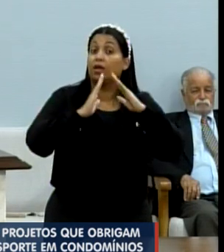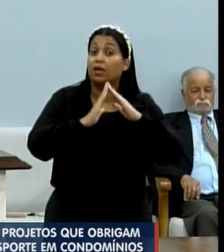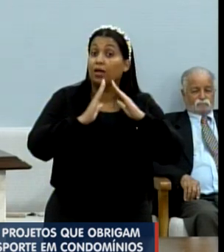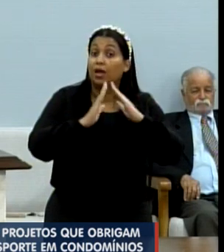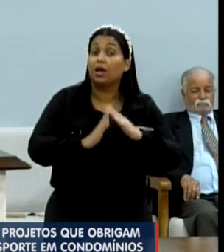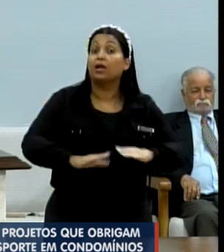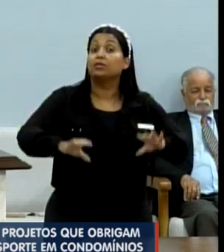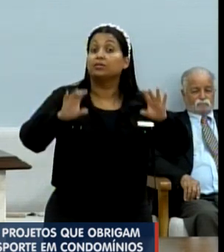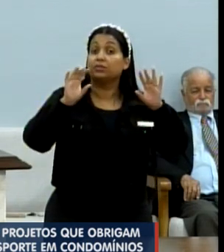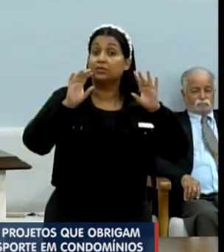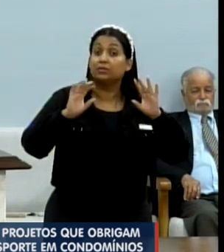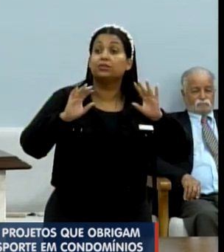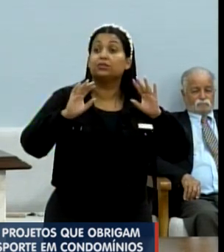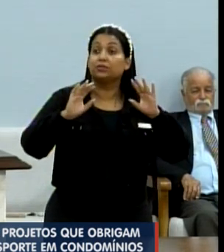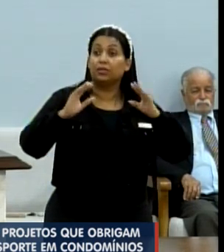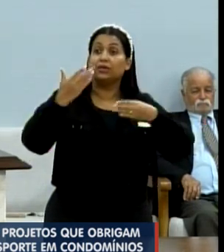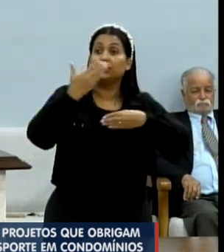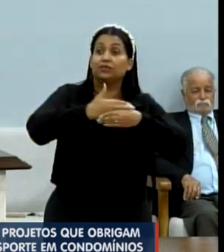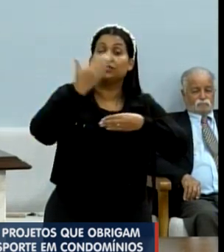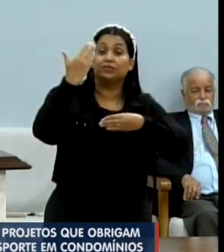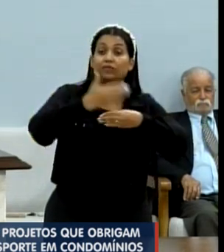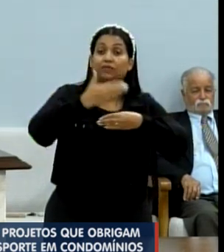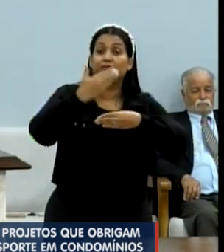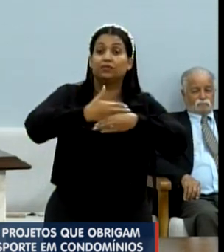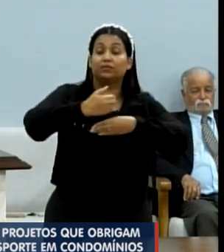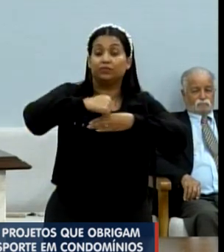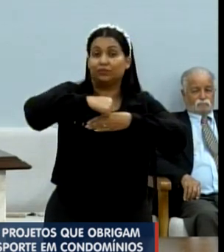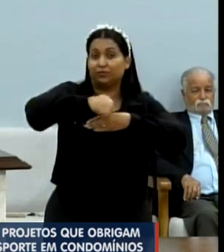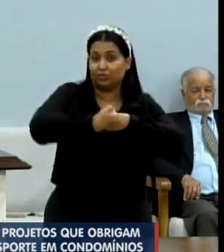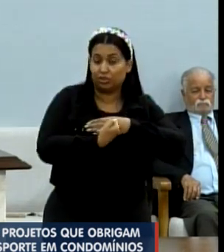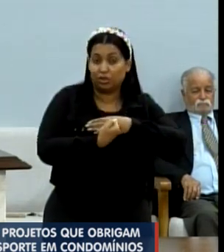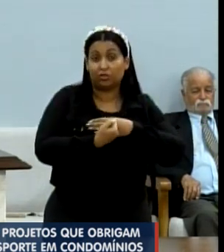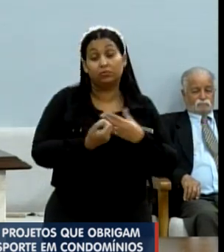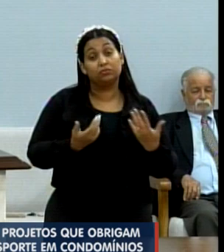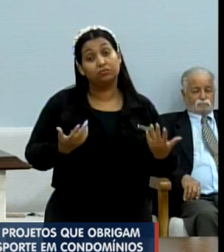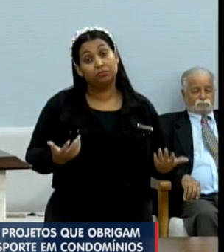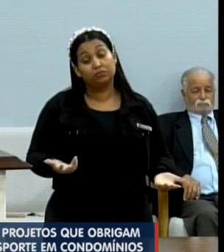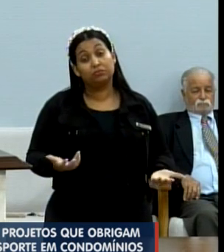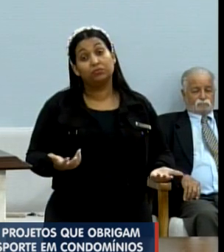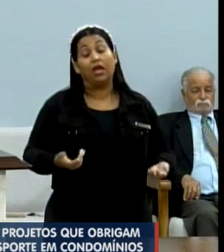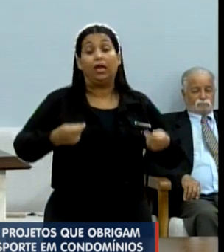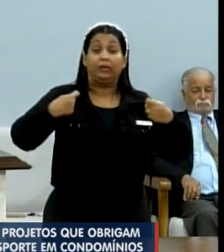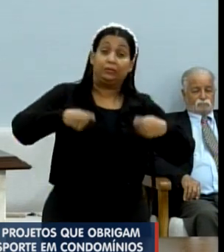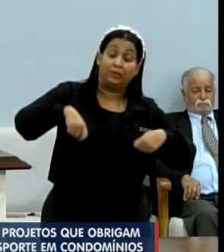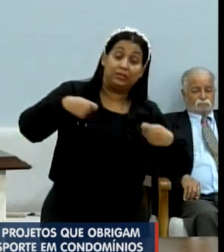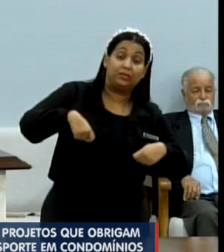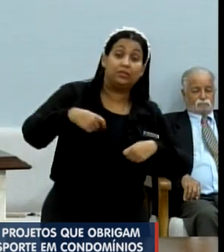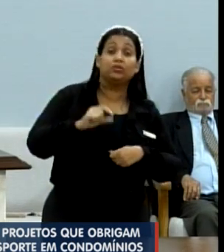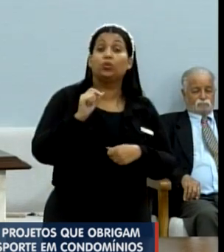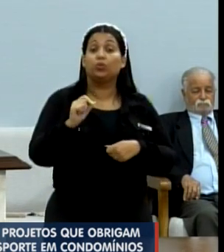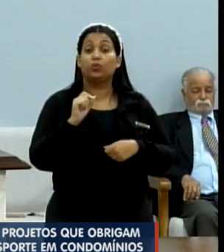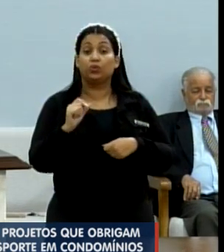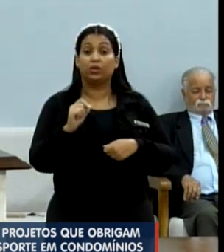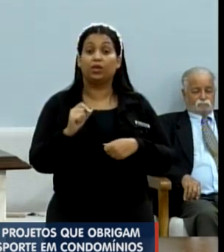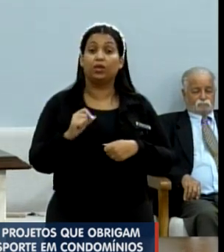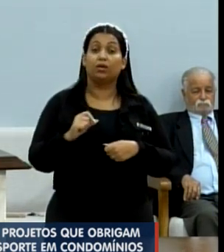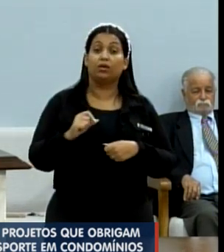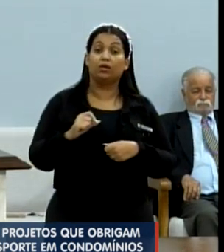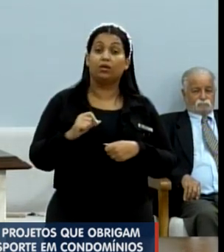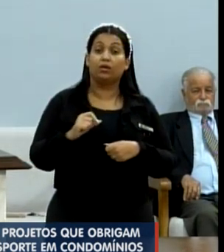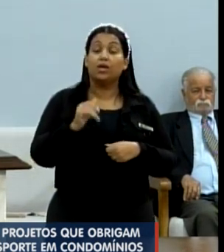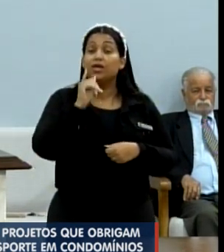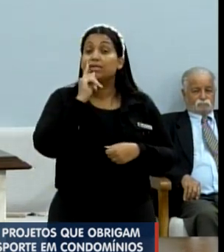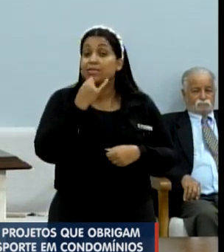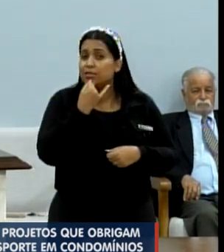condomínio fechado, a você que mora em um condomínio que possivelmente haverá necessidade de implantação desse transporte. Não fique